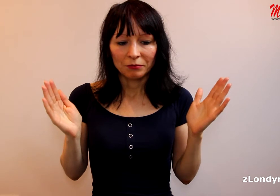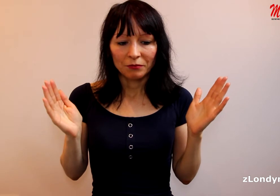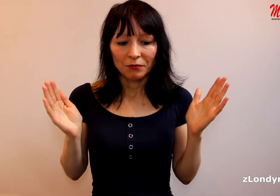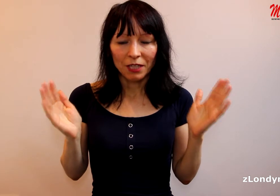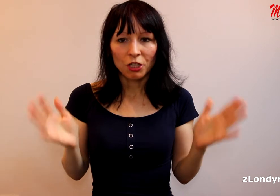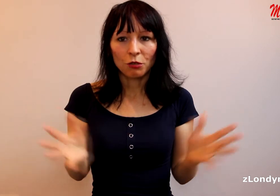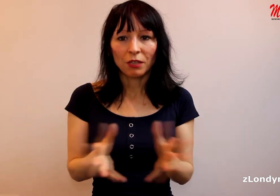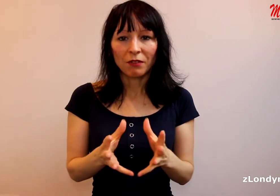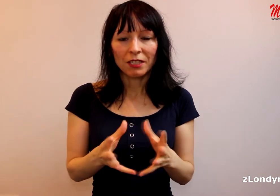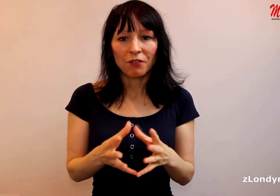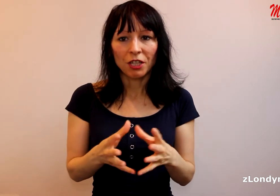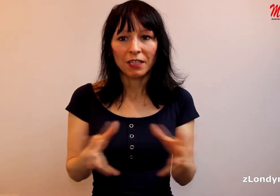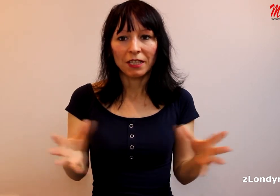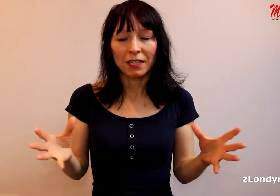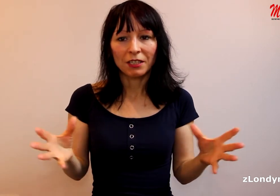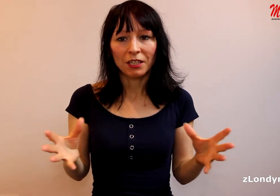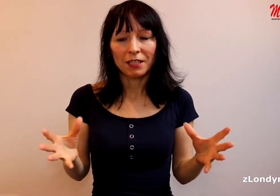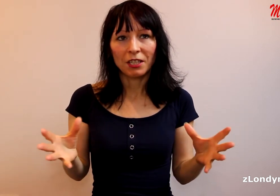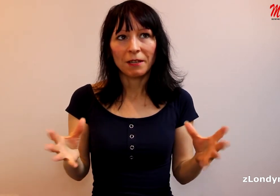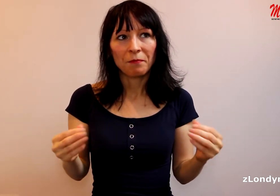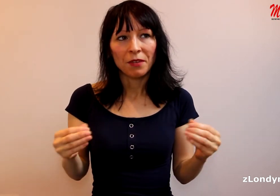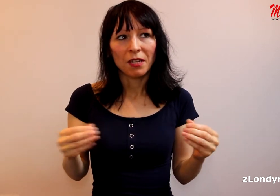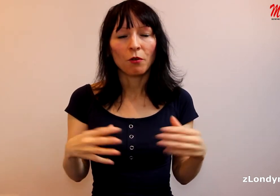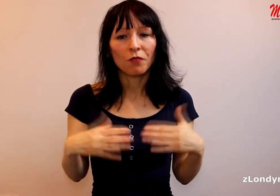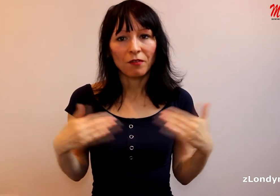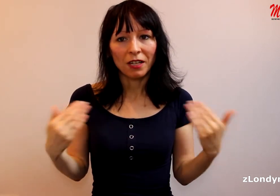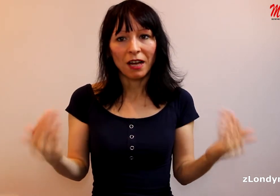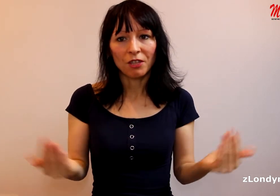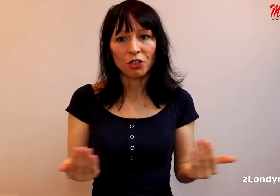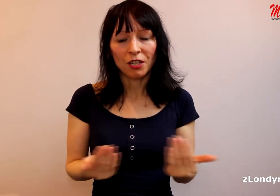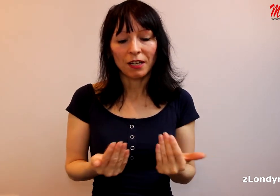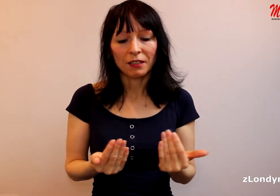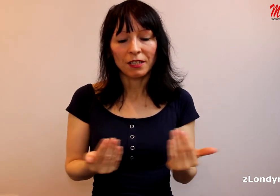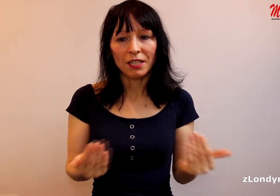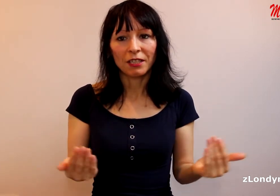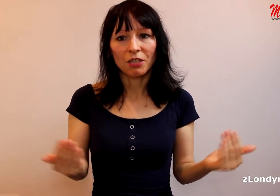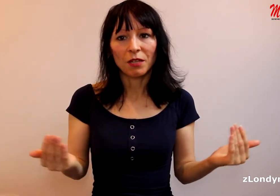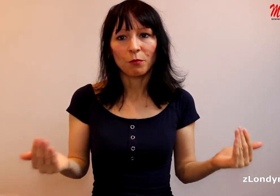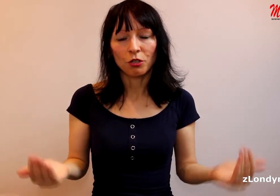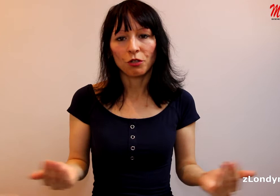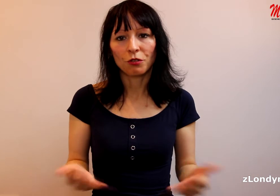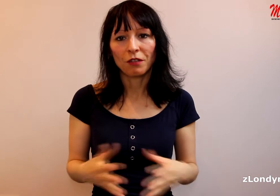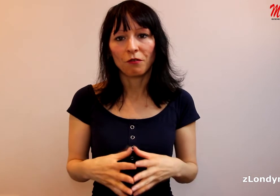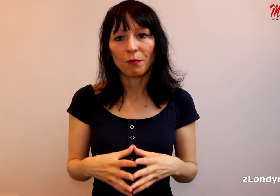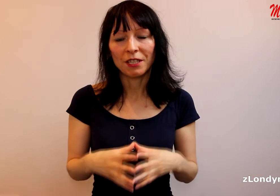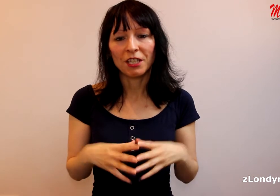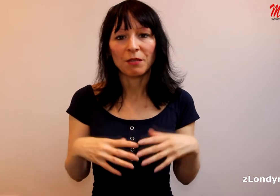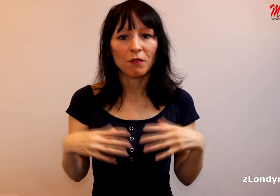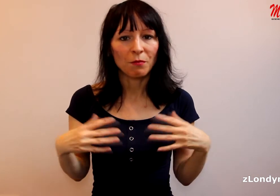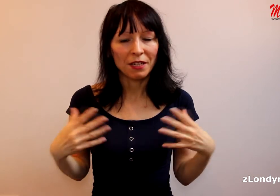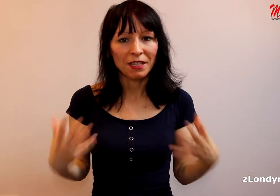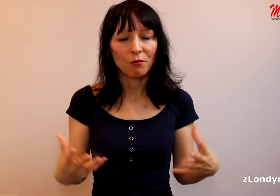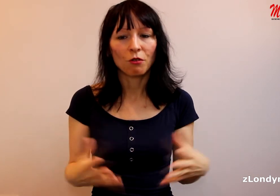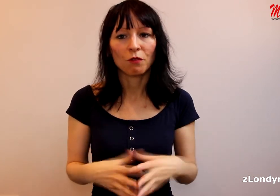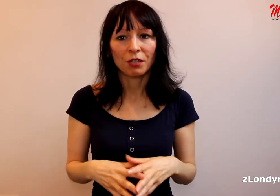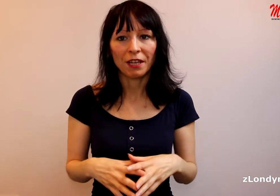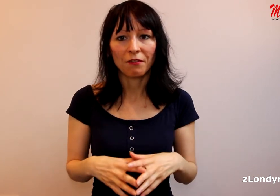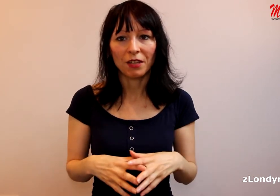Takže jsou tam vlastně všechny tyhleti, nebo velká většina lidí, kteří měli pocit, že už se v mainstreamových médiích nemohou volně vyjádřit.